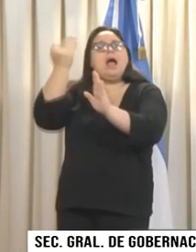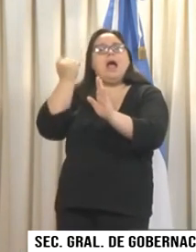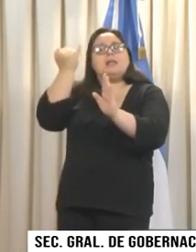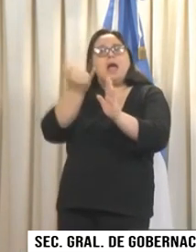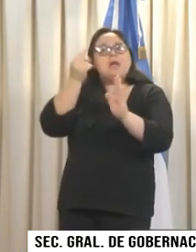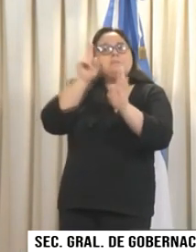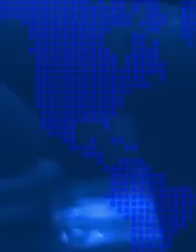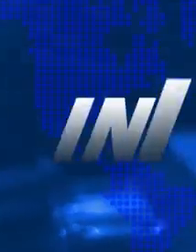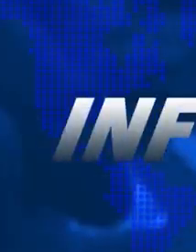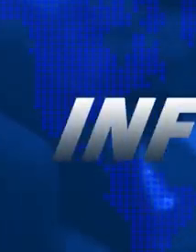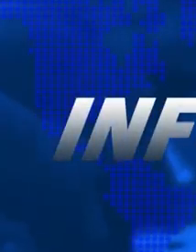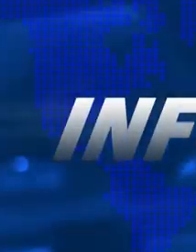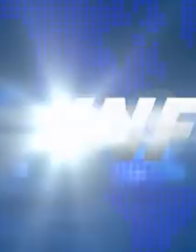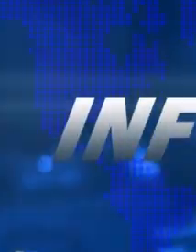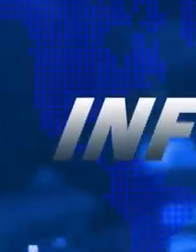que se encontraban exceptuadas.